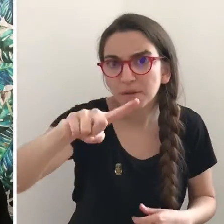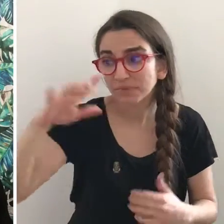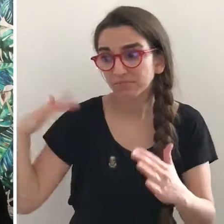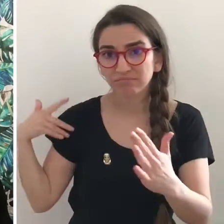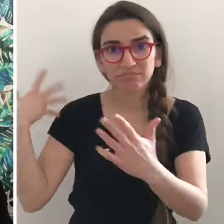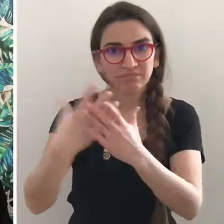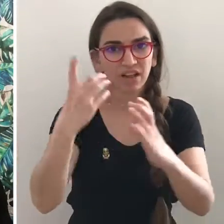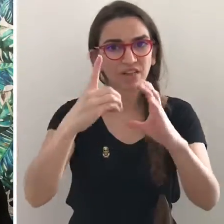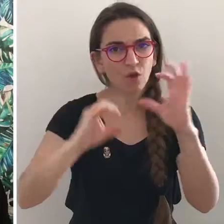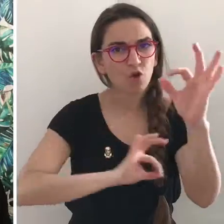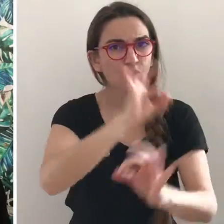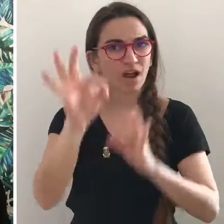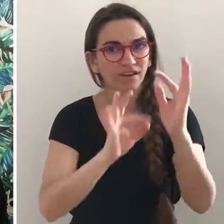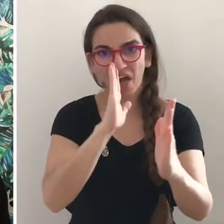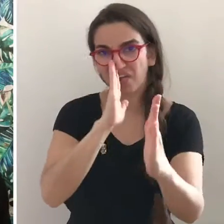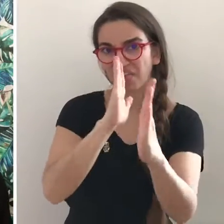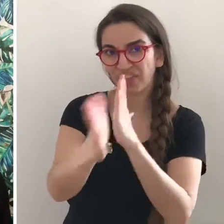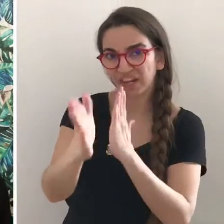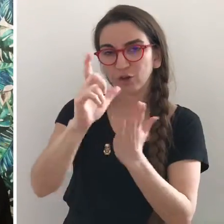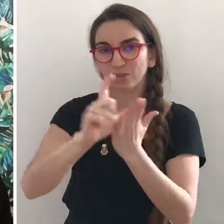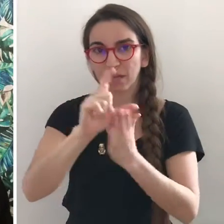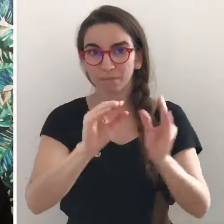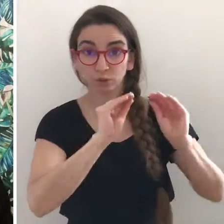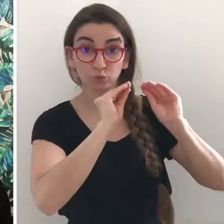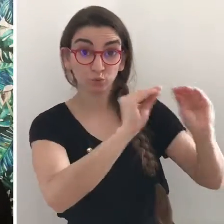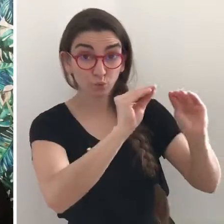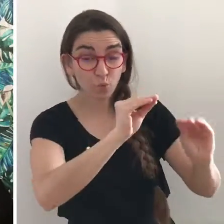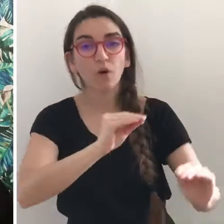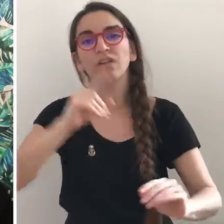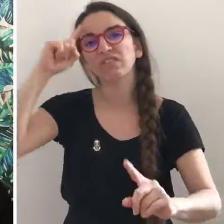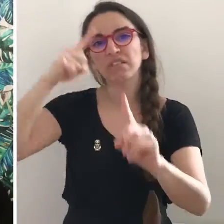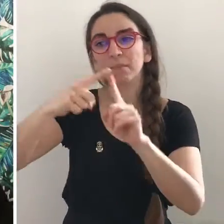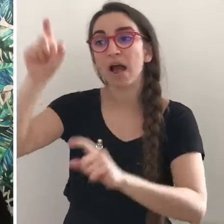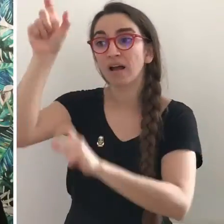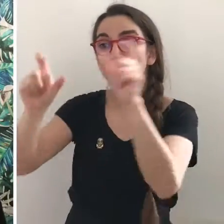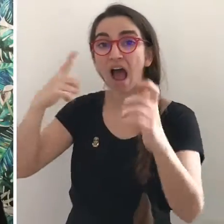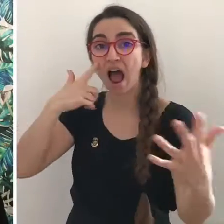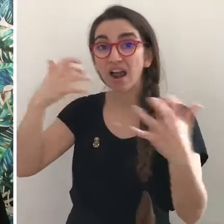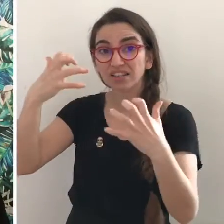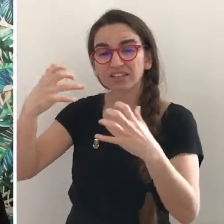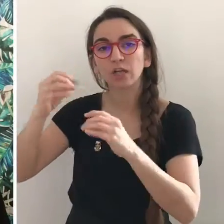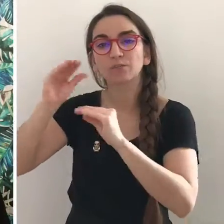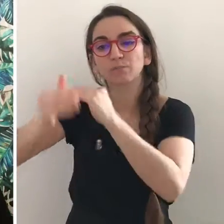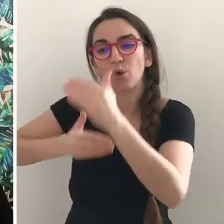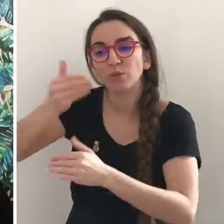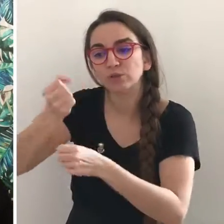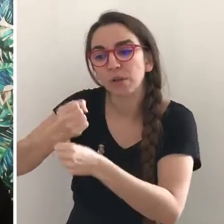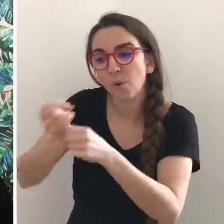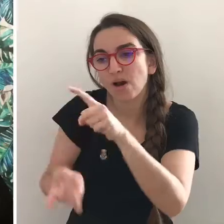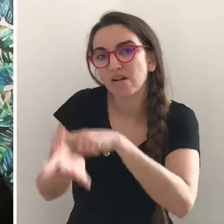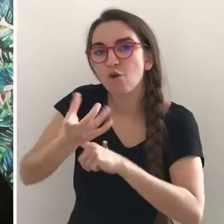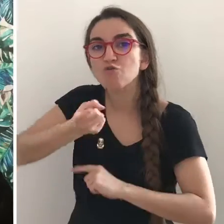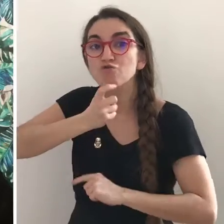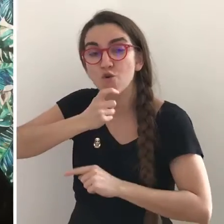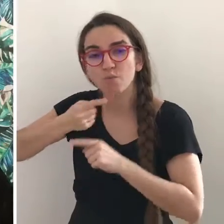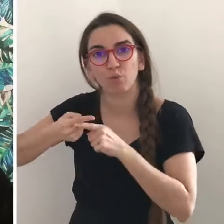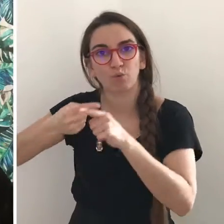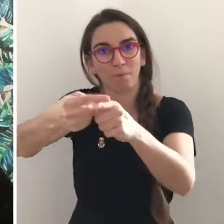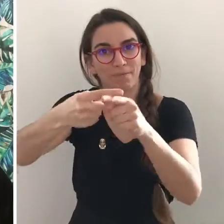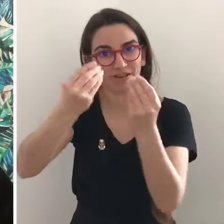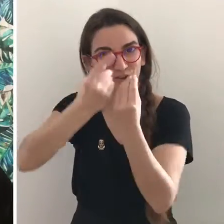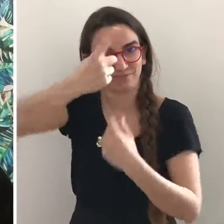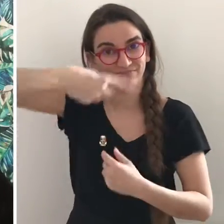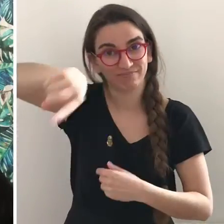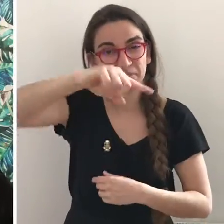ventana del CDN está organizando directos en Instagram para hablar de los procesos de algunas de las piezas, así que os